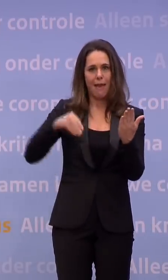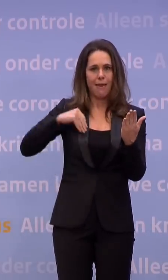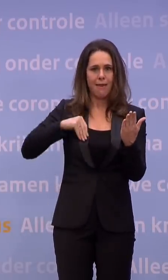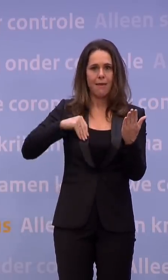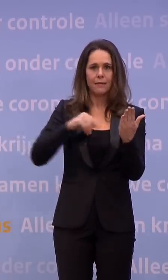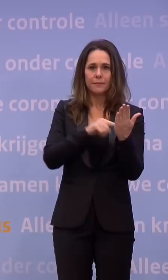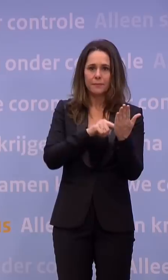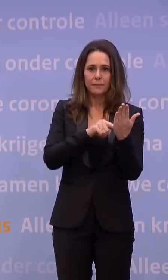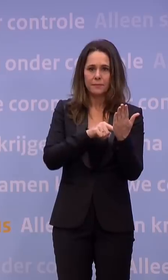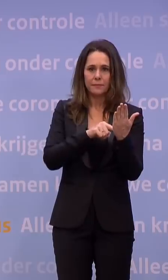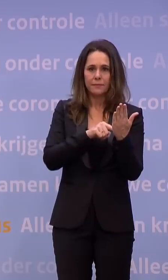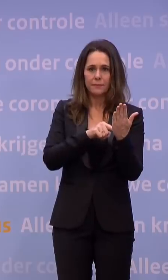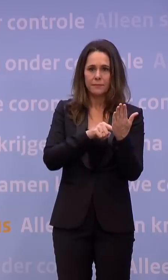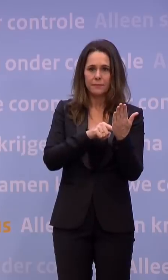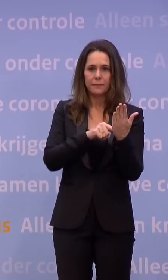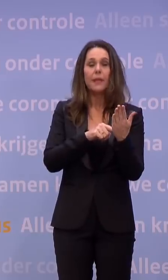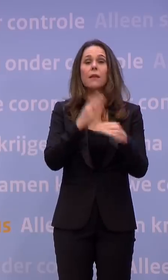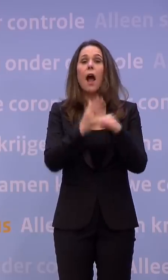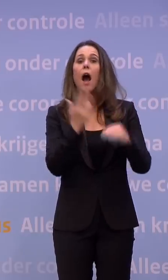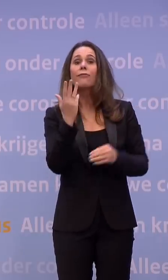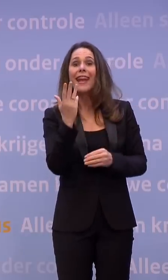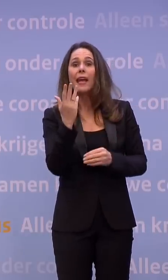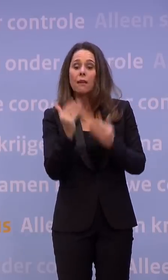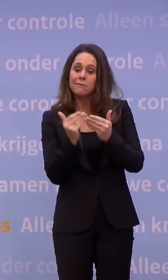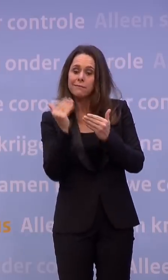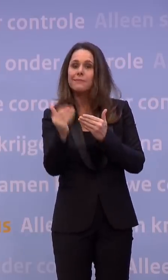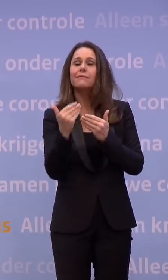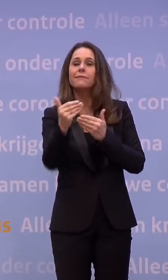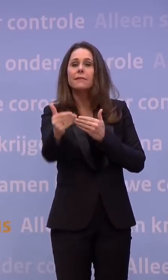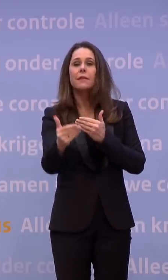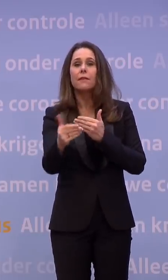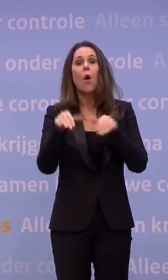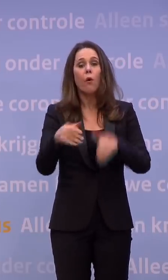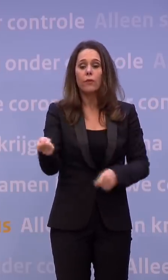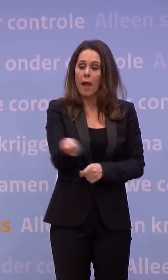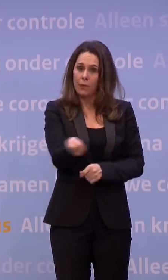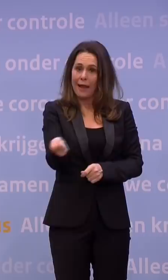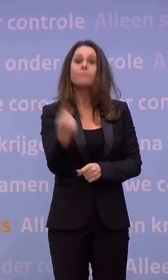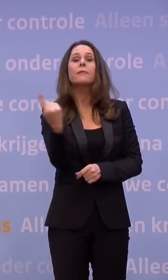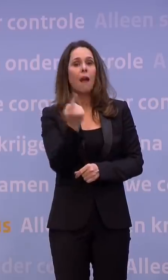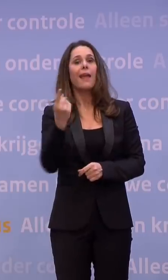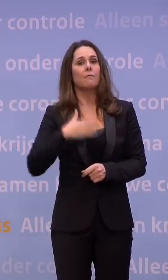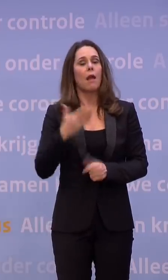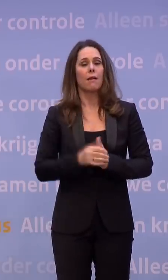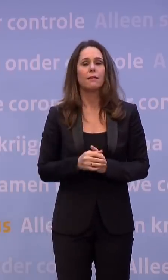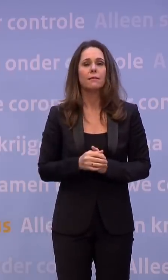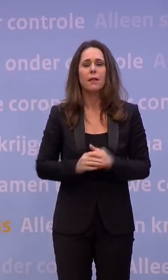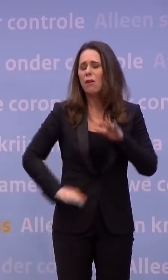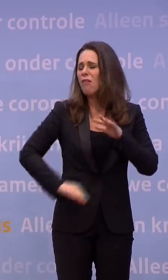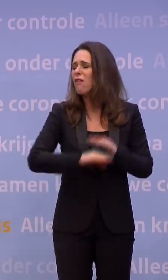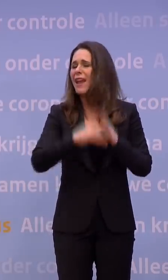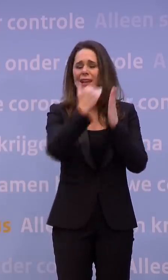En je mag in je eentje na half negen s'avonds de hond aangeleind uitlaten. De volledige regeling en de lijst met